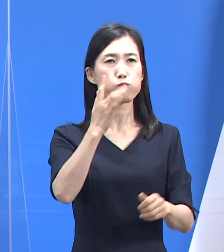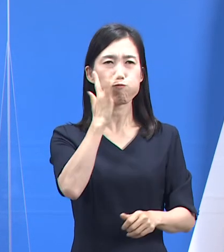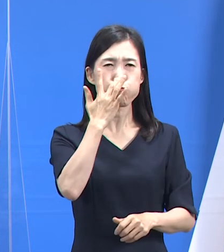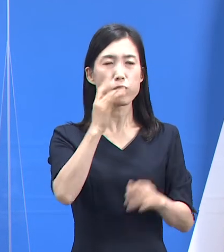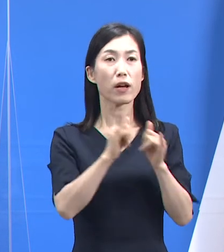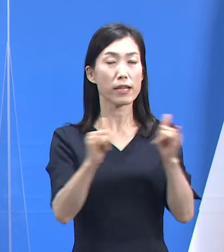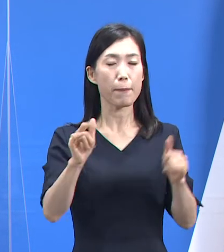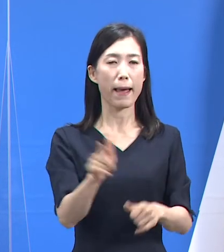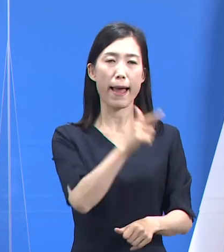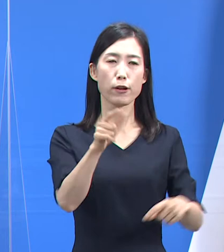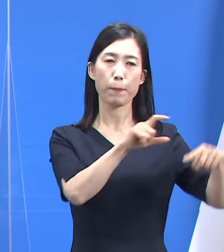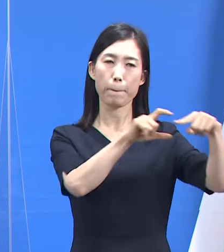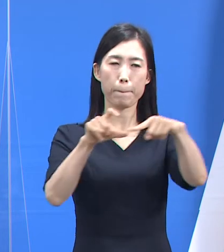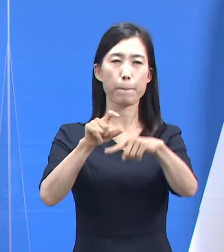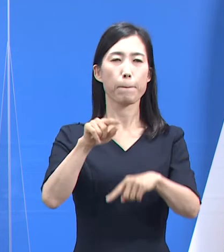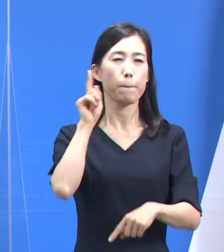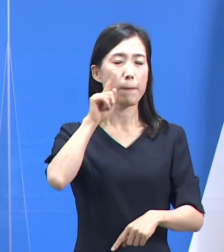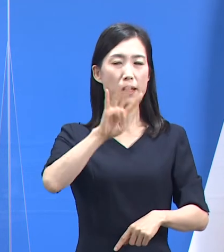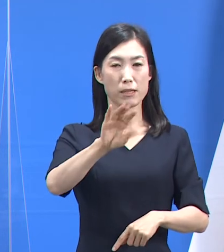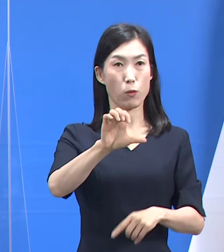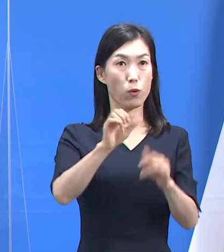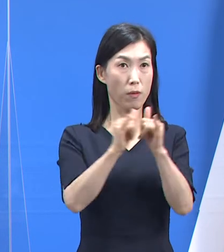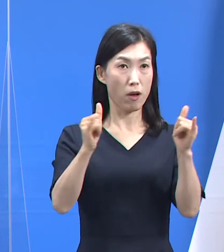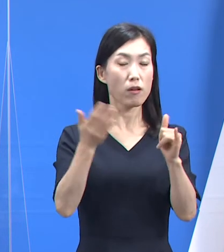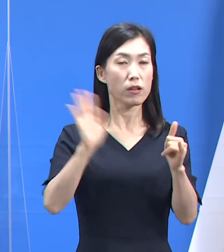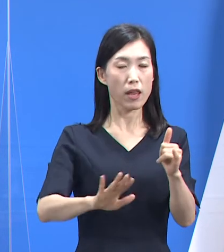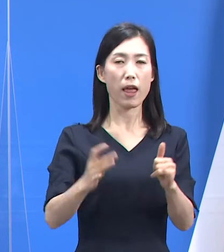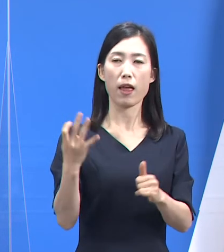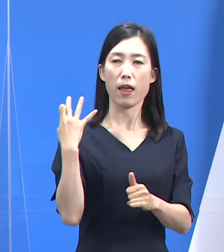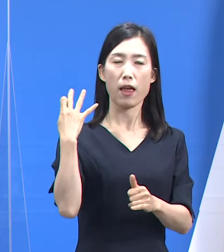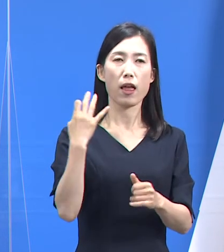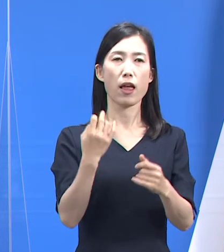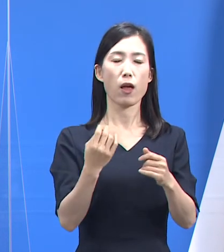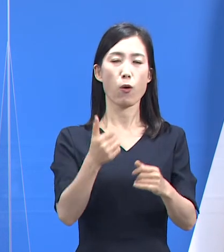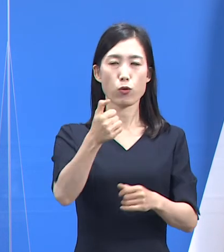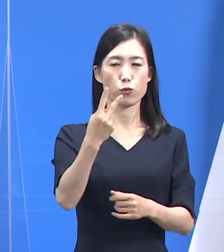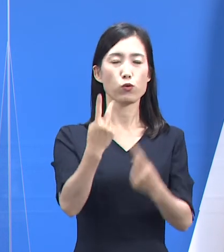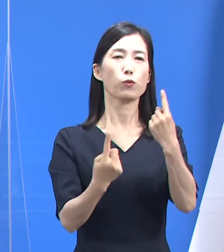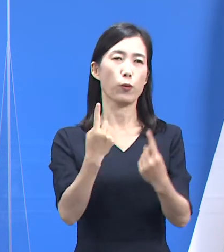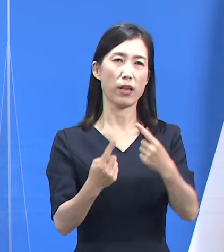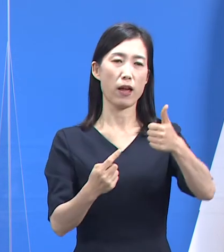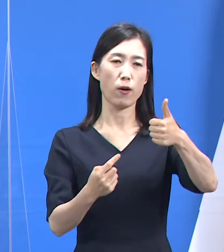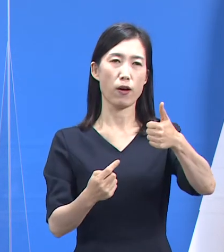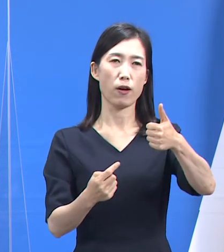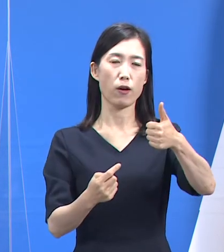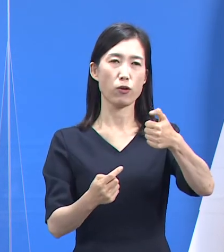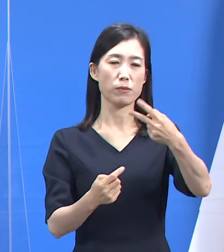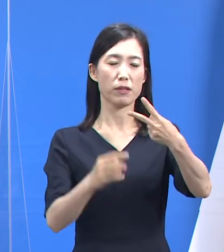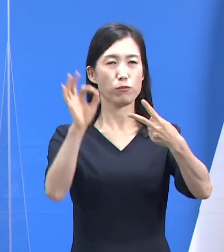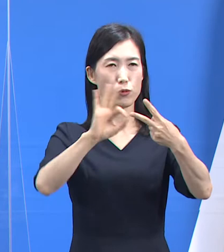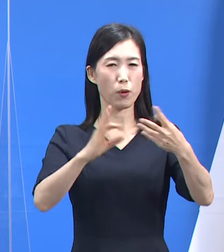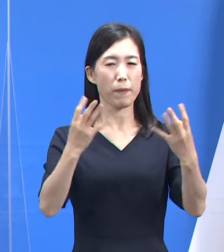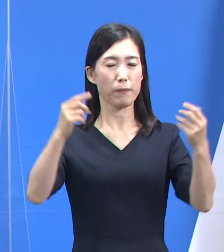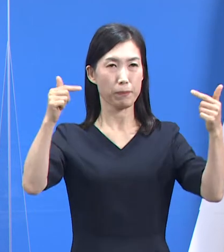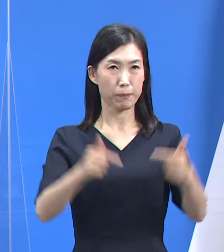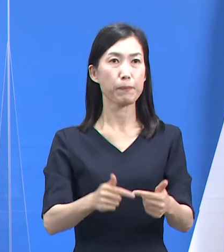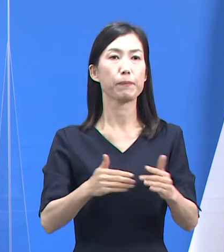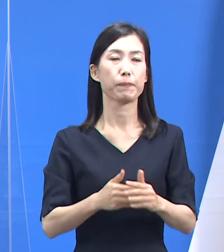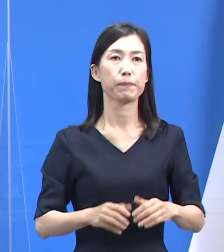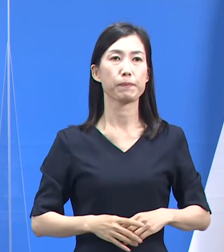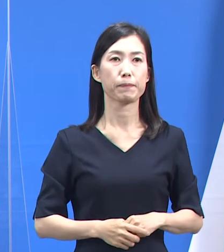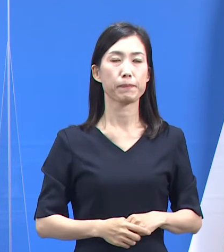일평균 45명으로 전주 52명 대비 7명 13.5% 감소했습니다.